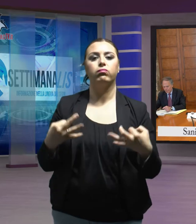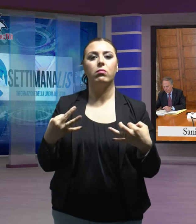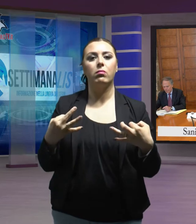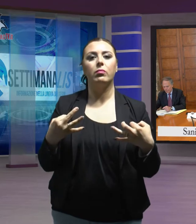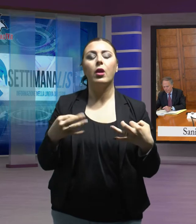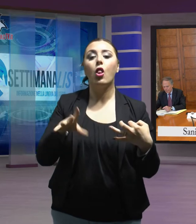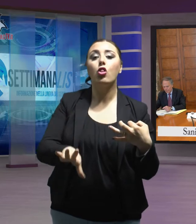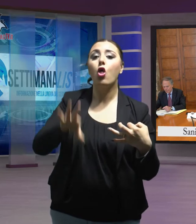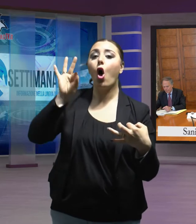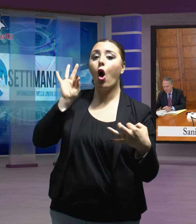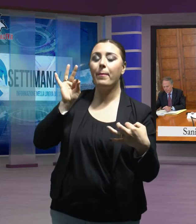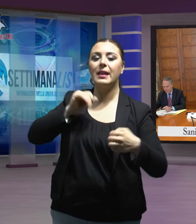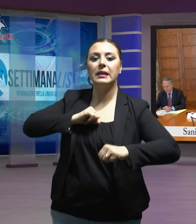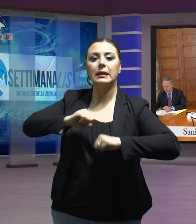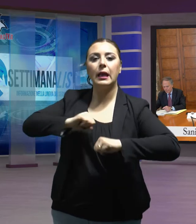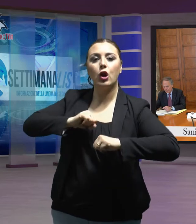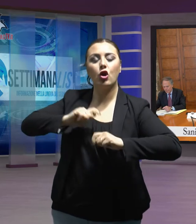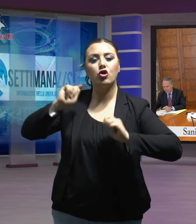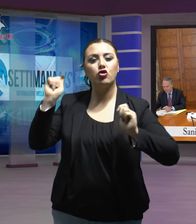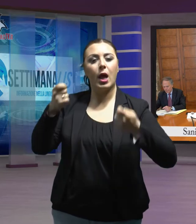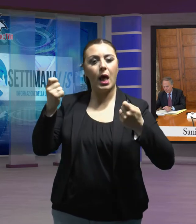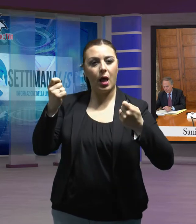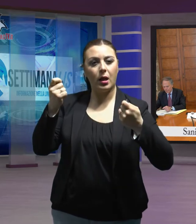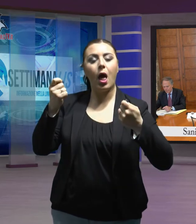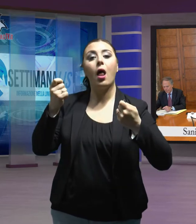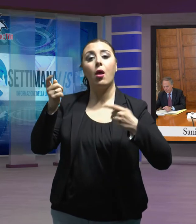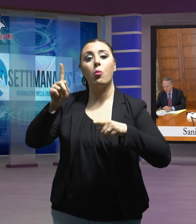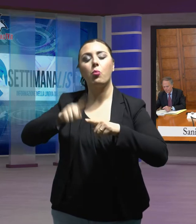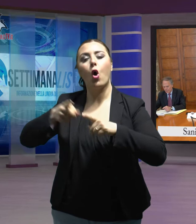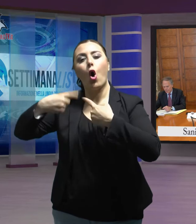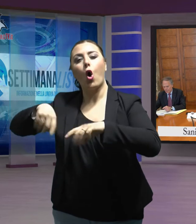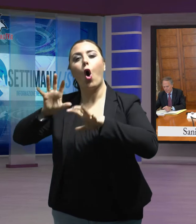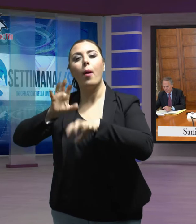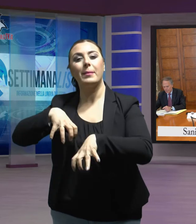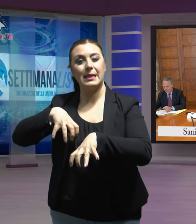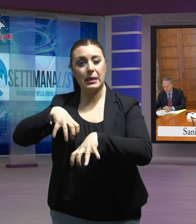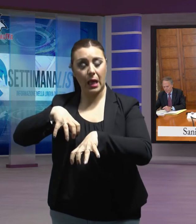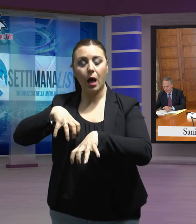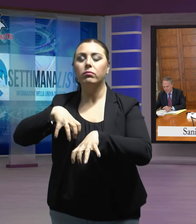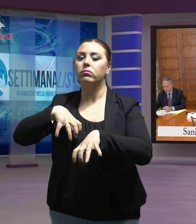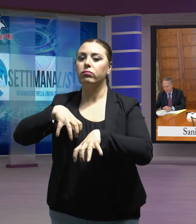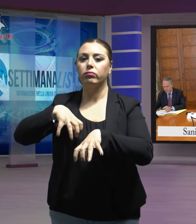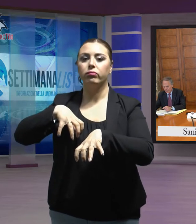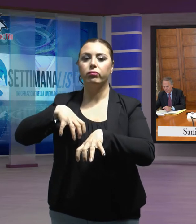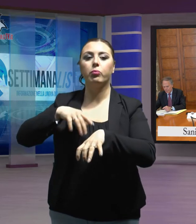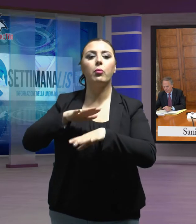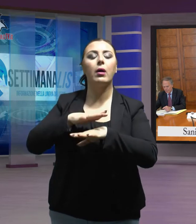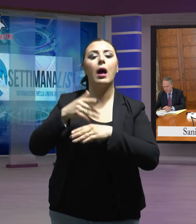nomina dei direttori generali e dei commissari passi dalla competenza